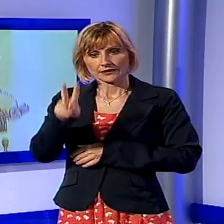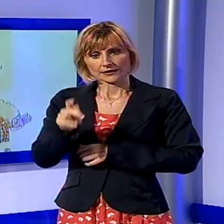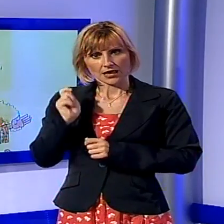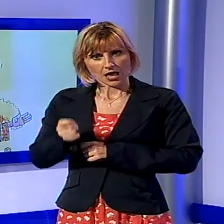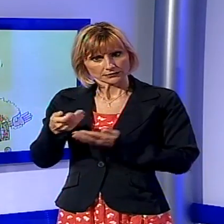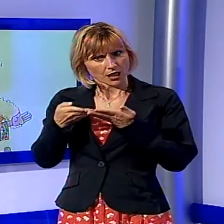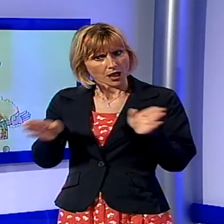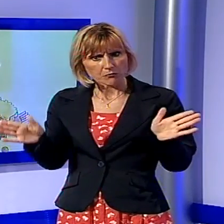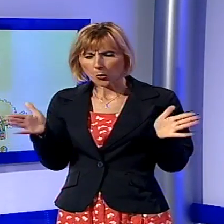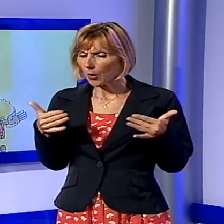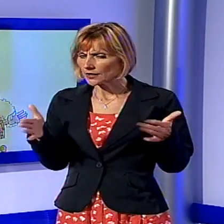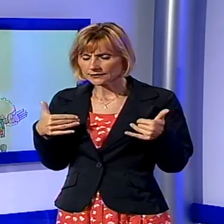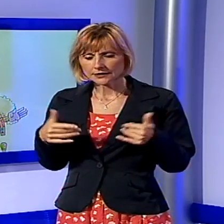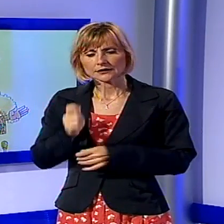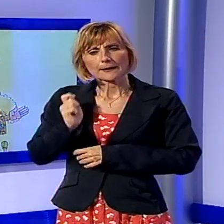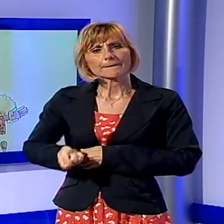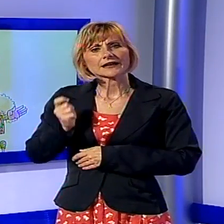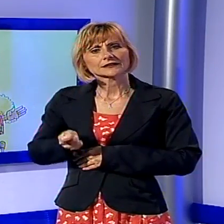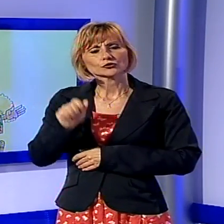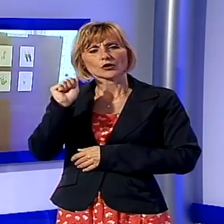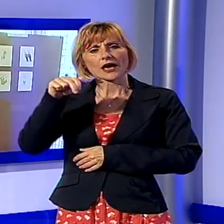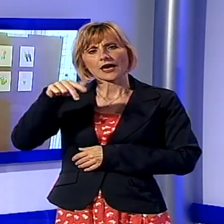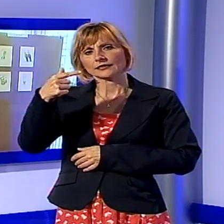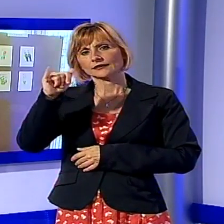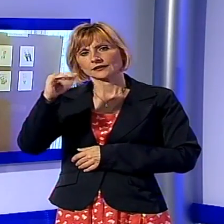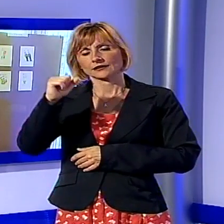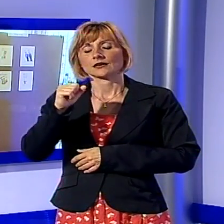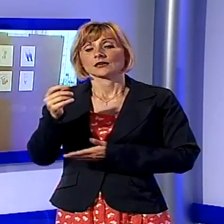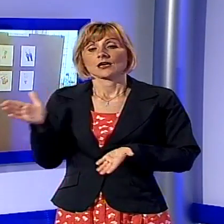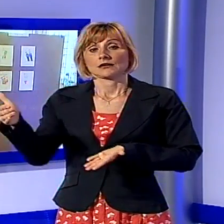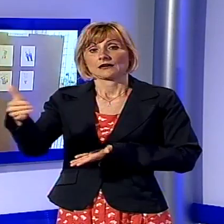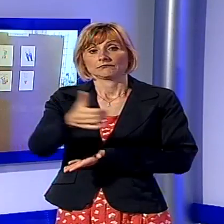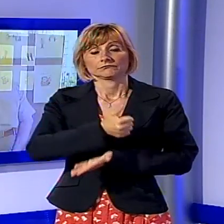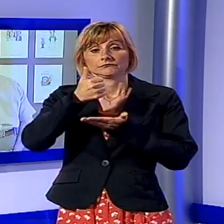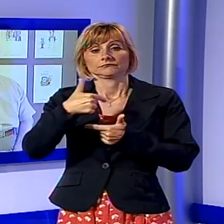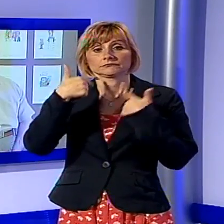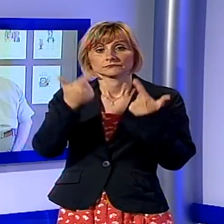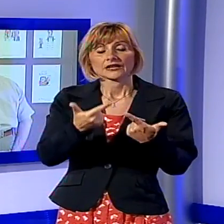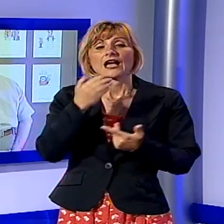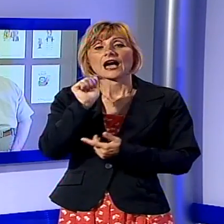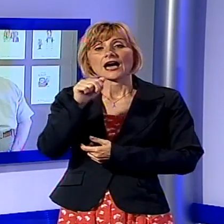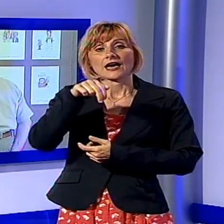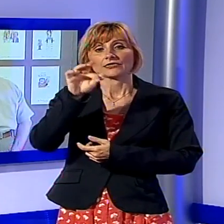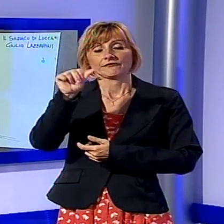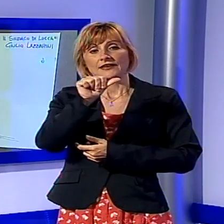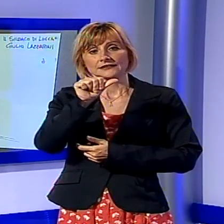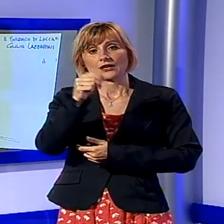il battitore sarà Elio Antichi. Il ricavato andrà a sostegno dei progetti di Anfas Lucca dedicati alle persone con